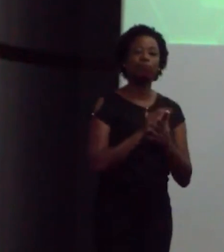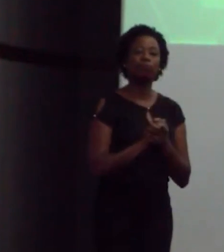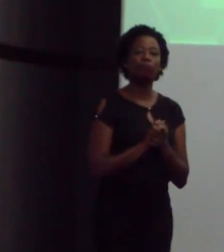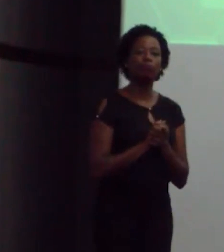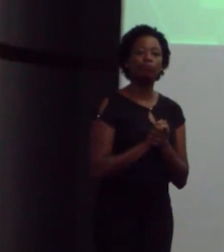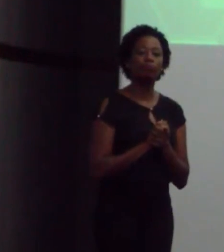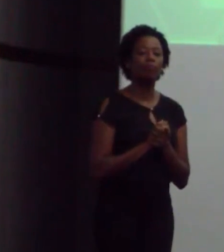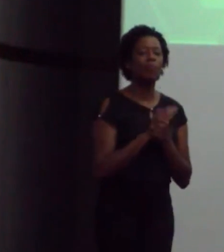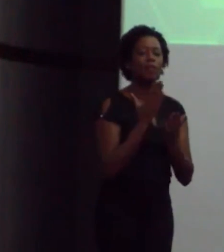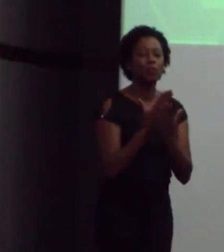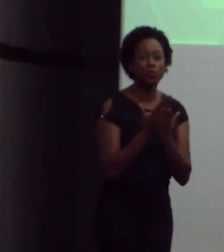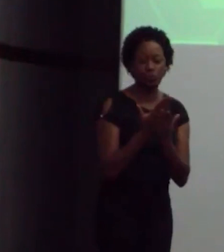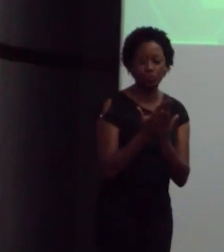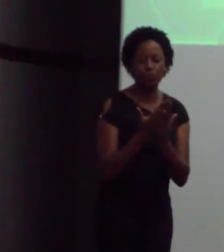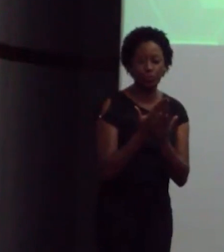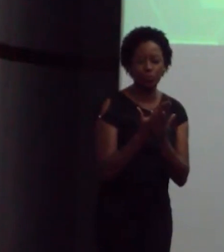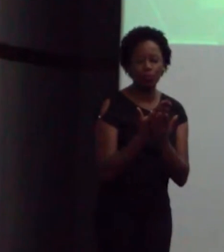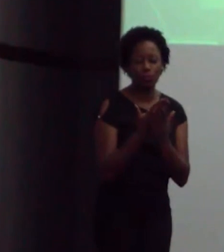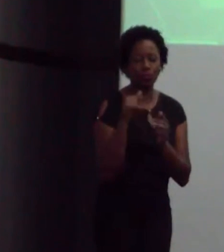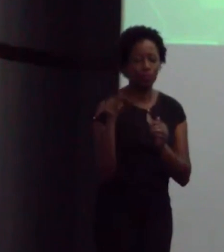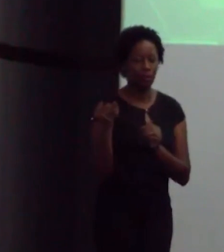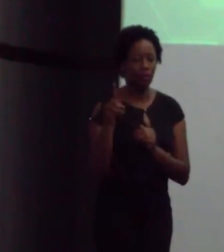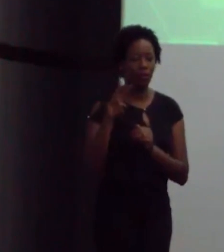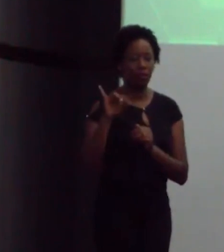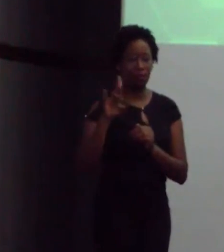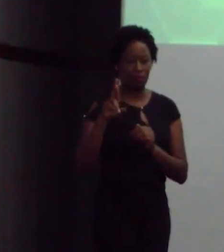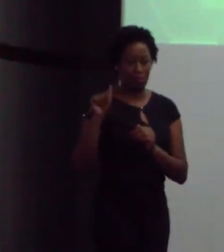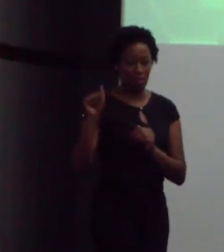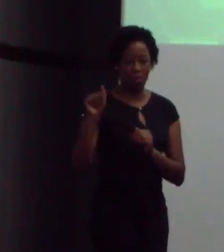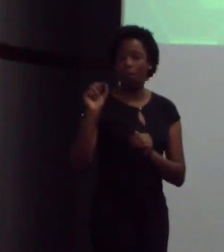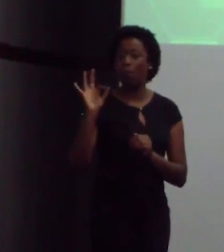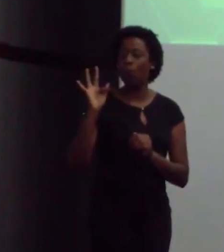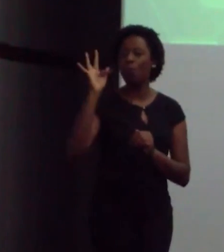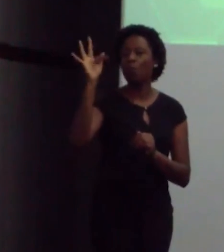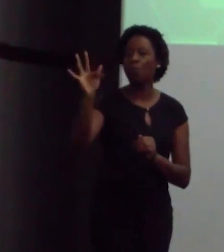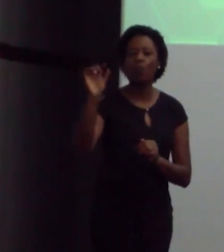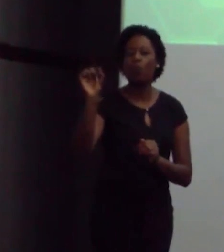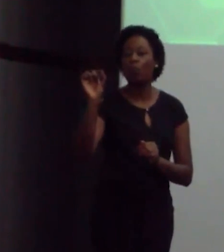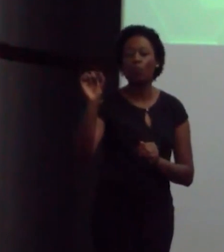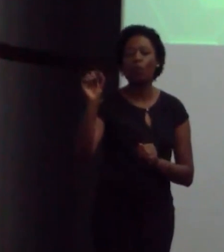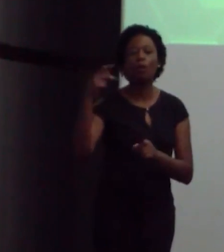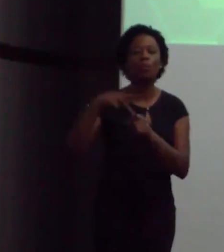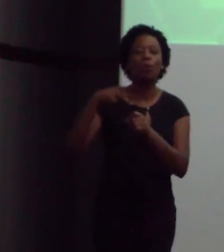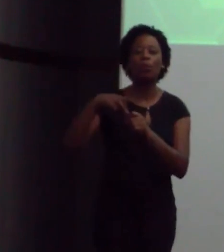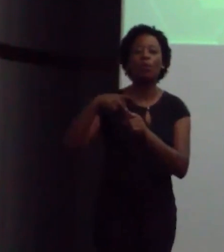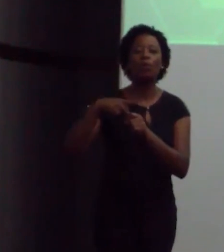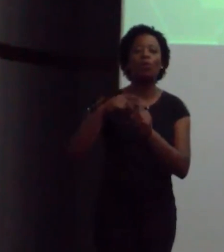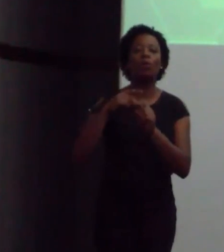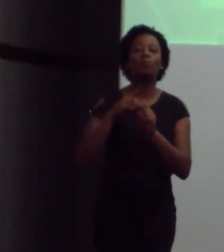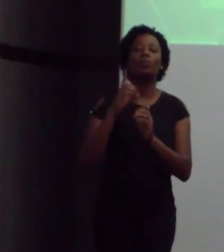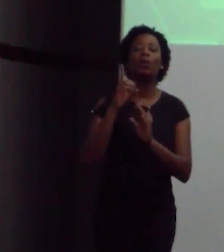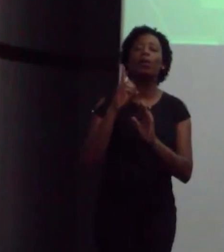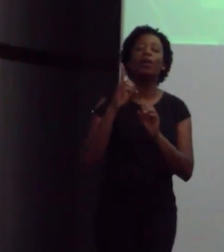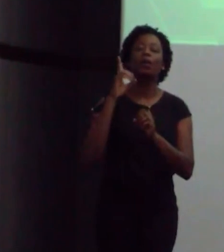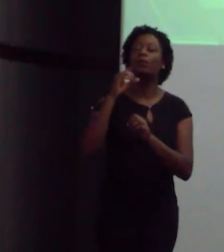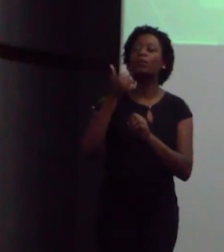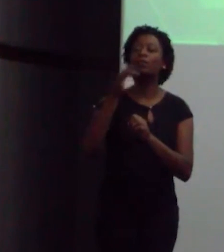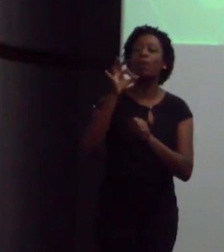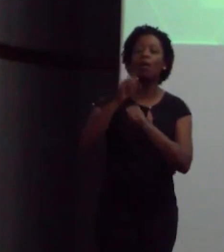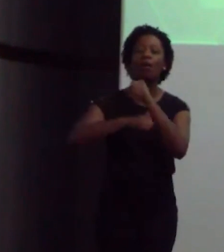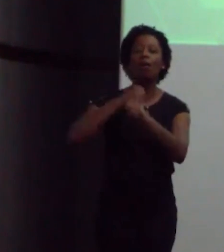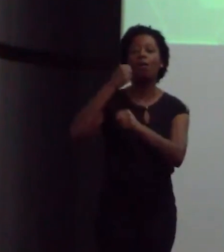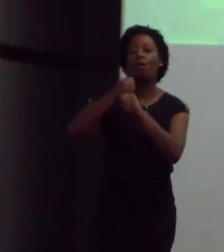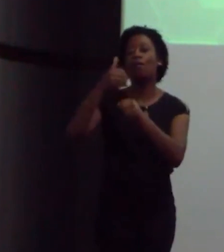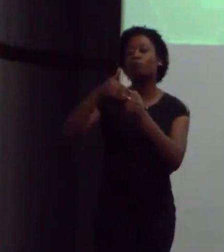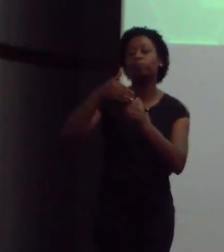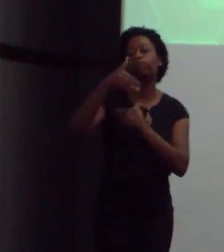a gente estudou bastante na vibra o que vai ser o combustível da próxima década. E o combustível da